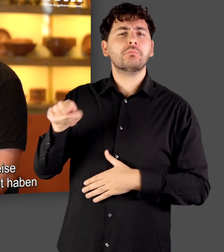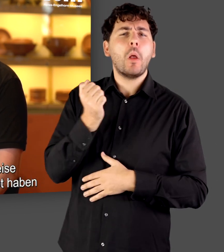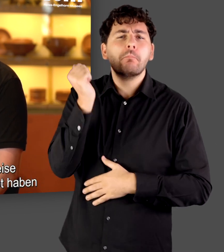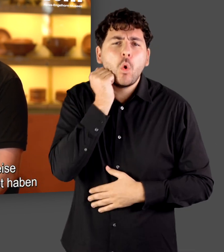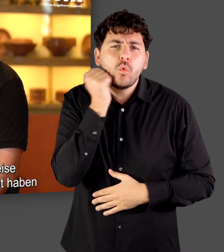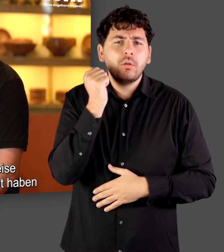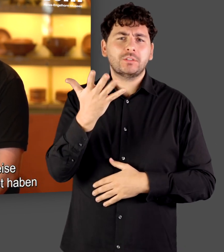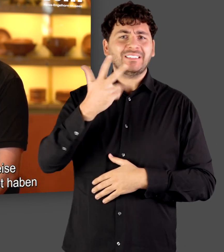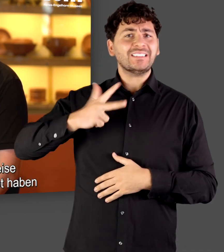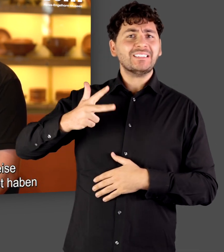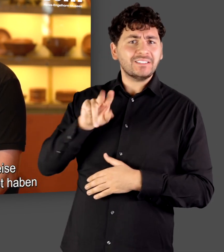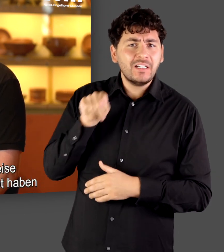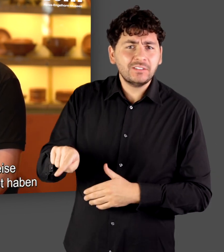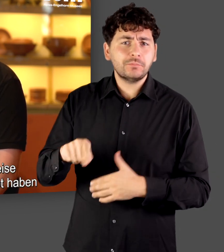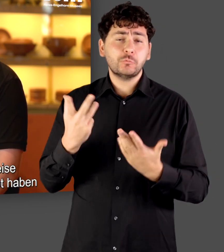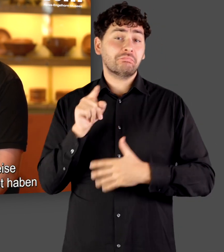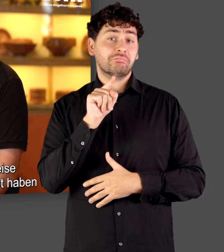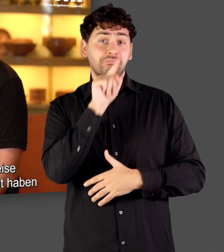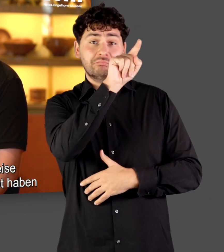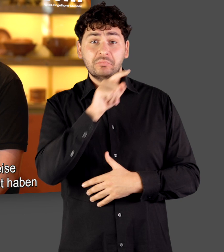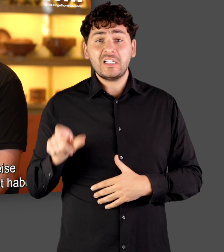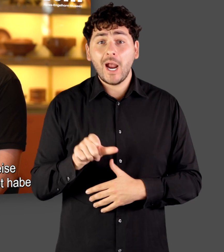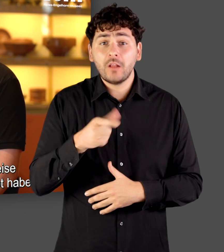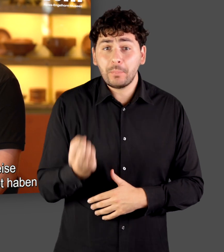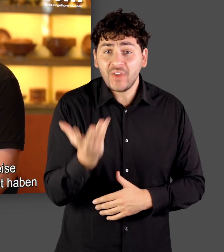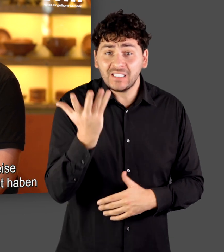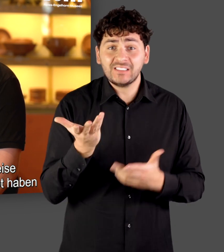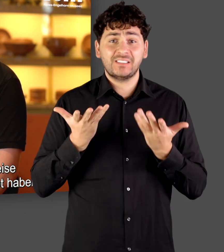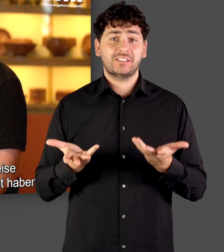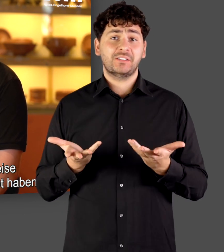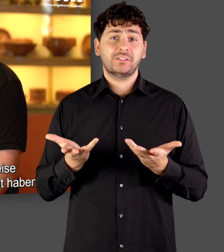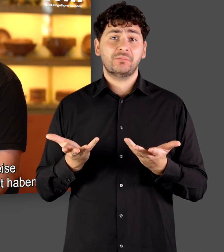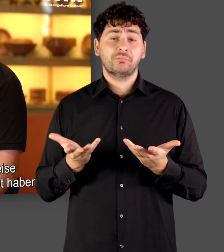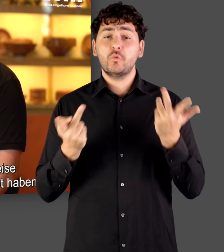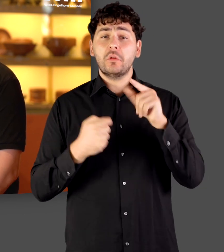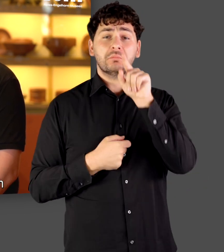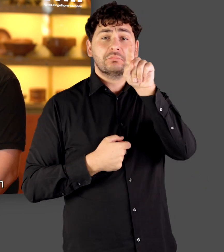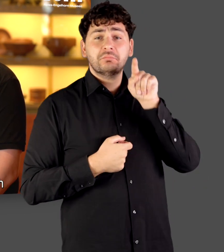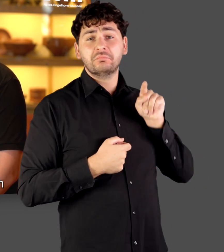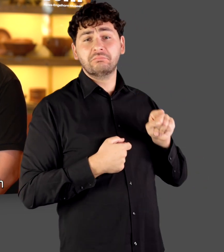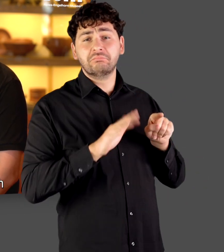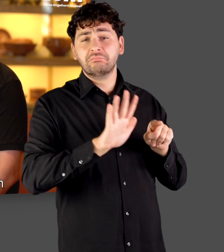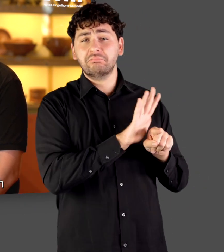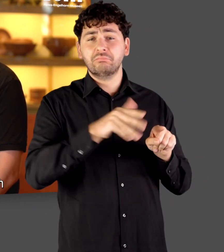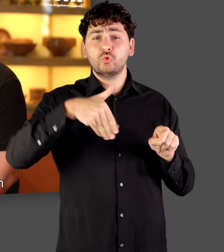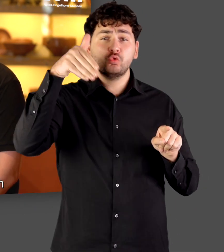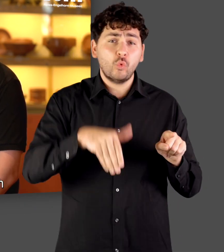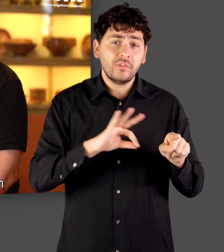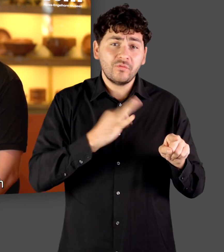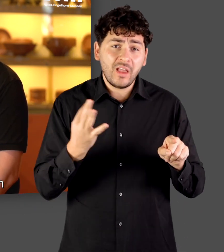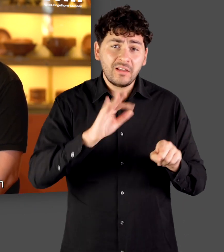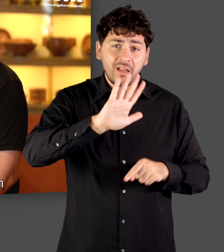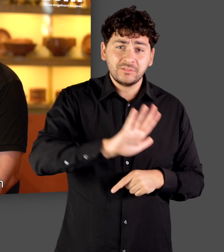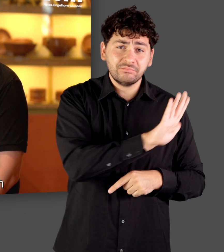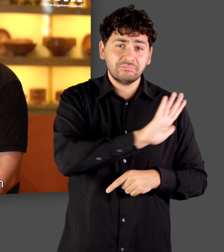Bauer auf Sizilien beispielsweise wird ähnliche Lebensumstände gehabt haben wie ein Bauer in der Pfalz